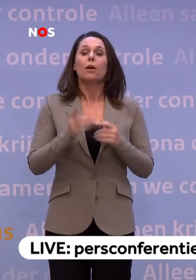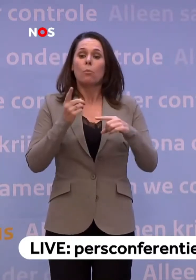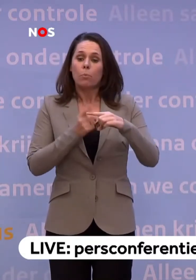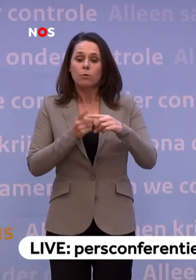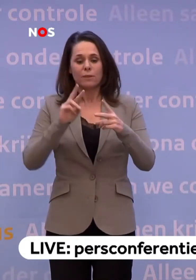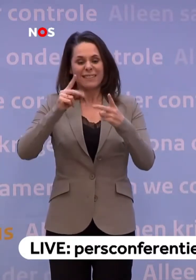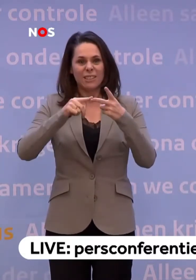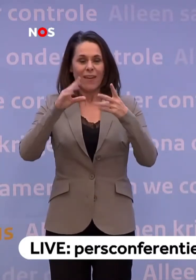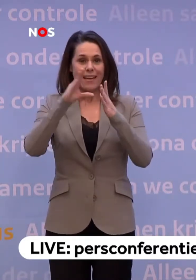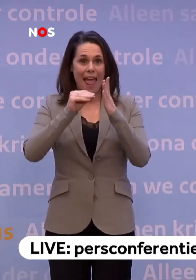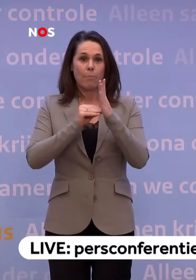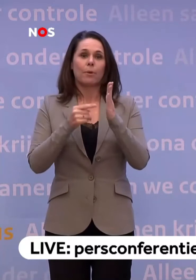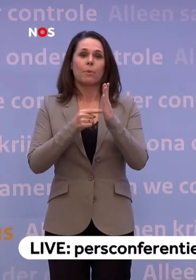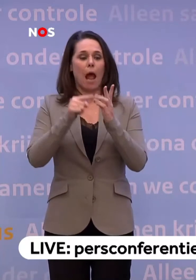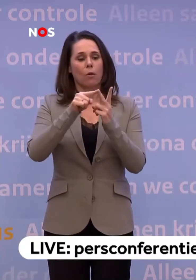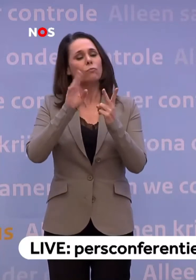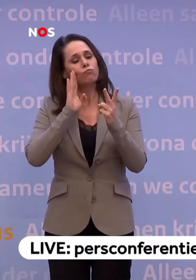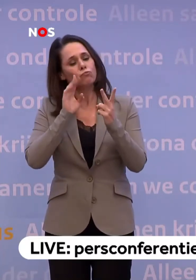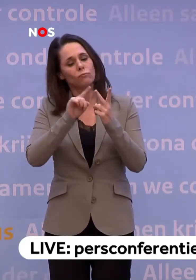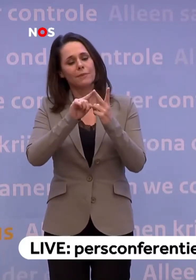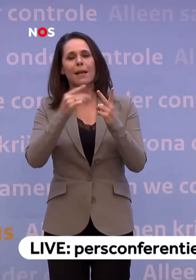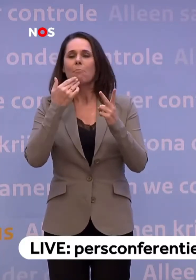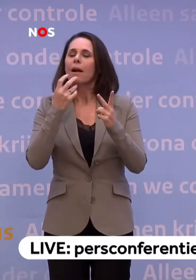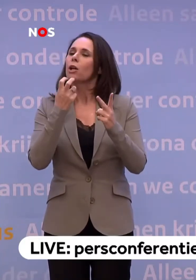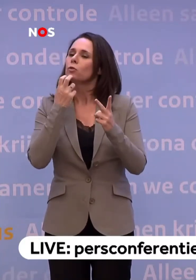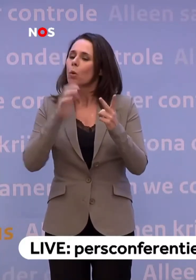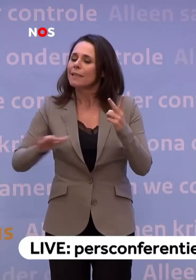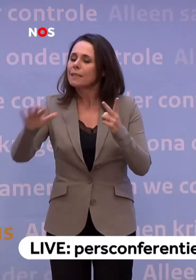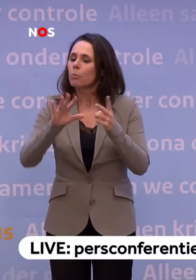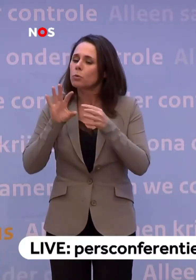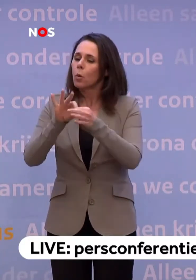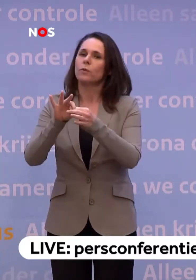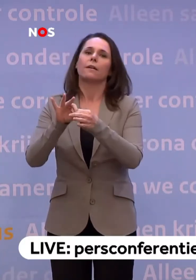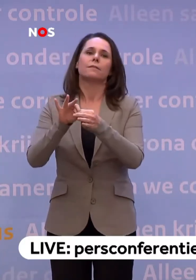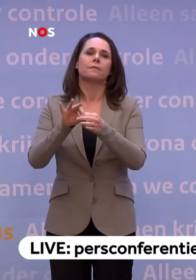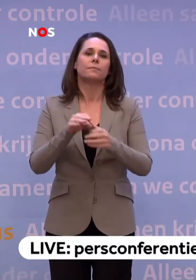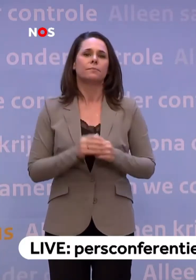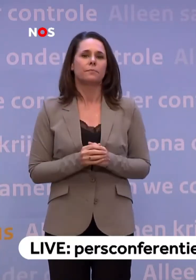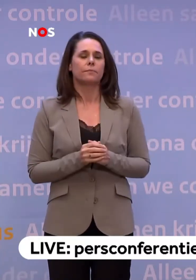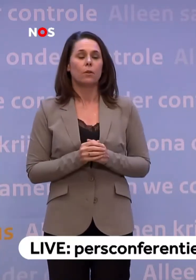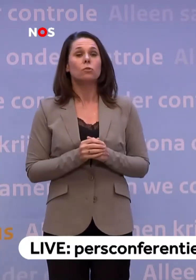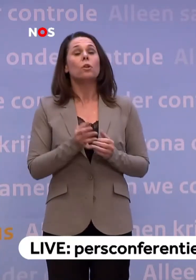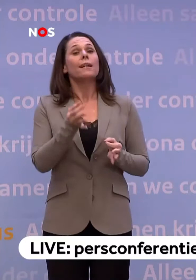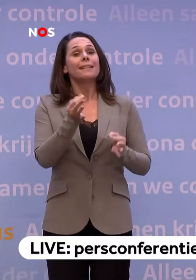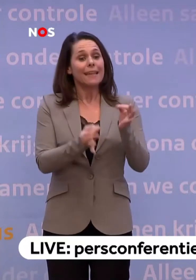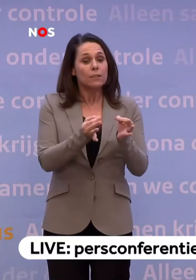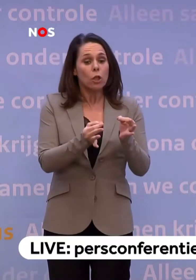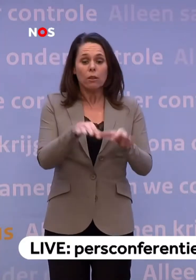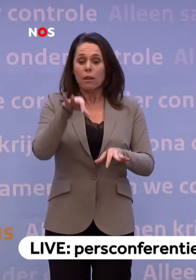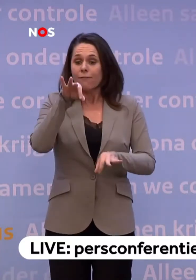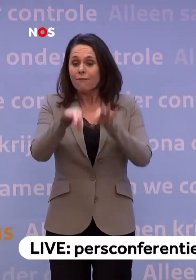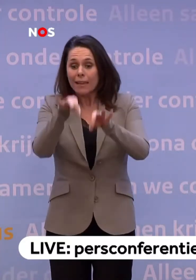een tweede app te gebruiken waarmee je makkelijk contact kunt houden met een dokter in de buurt. Het is testen, het is traceren